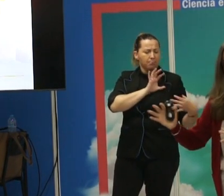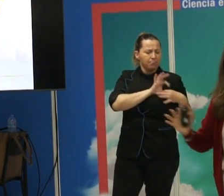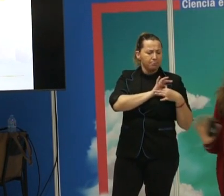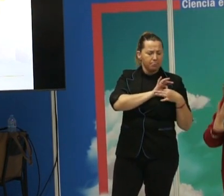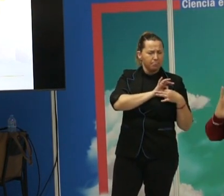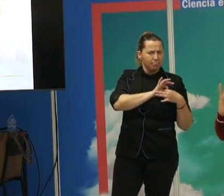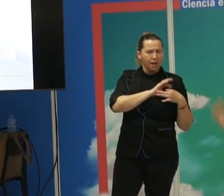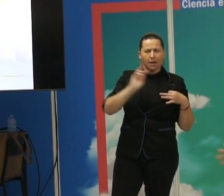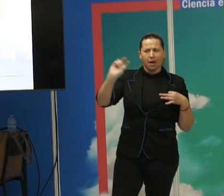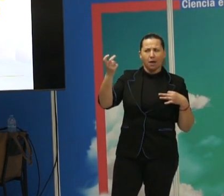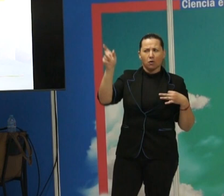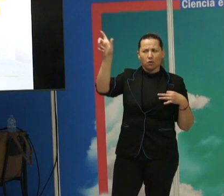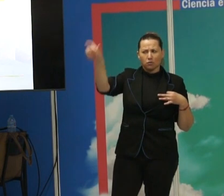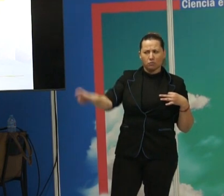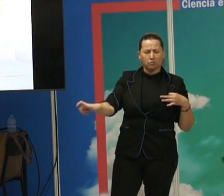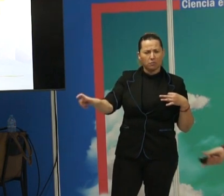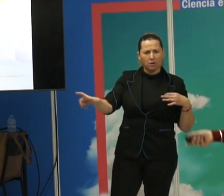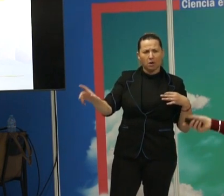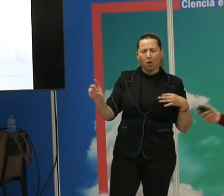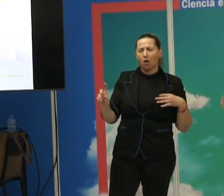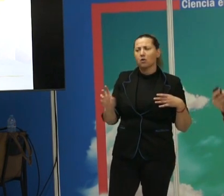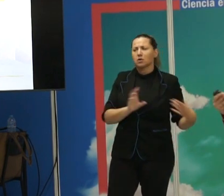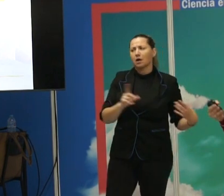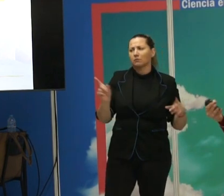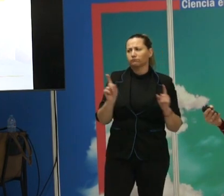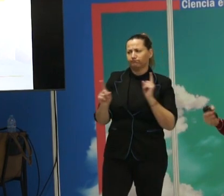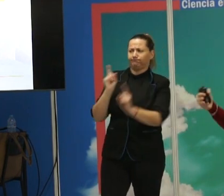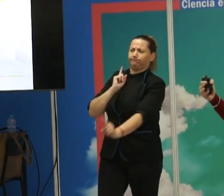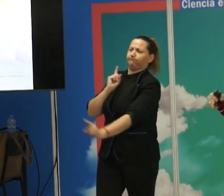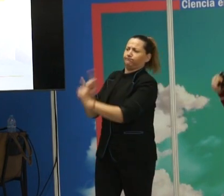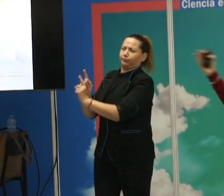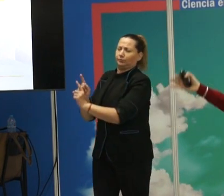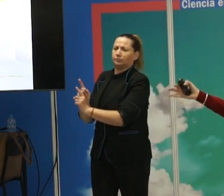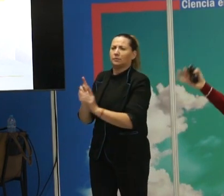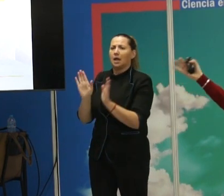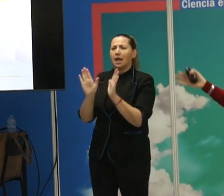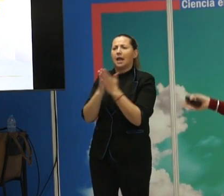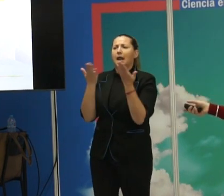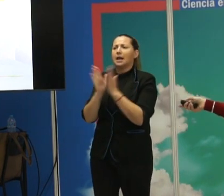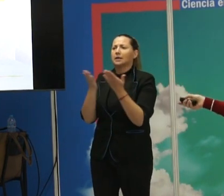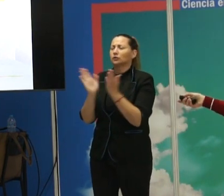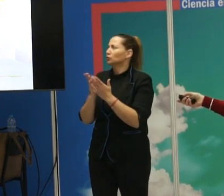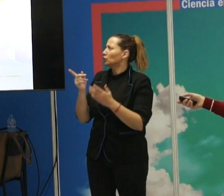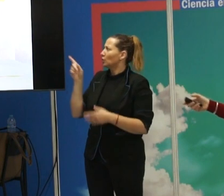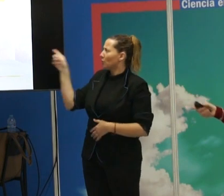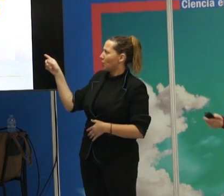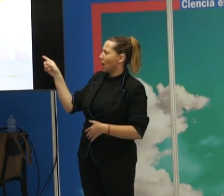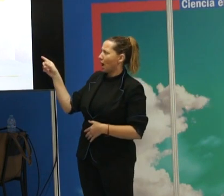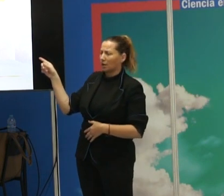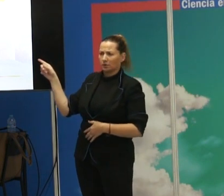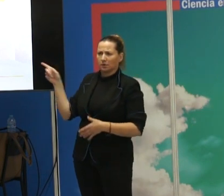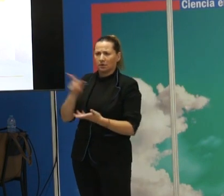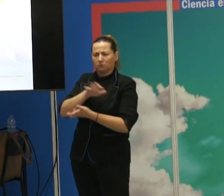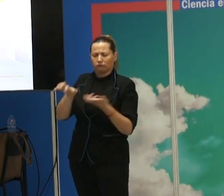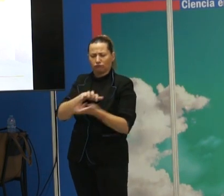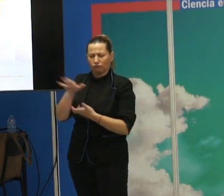ir contra otro o diferenciarnos de otro. En la lectura violenta, pues siempre es un enfrentamiento, como es en este caso. Y una